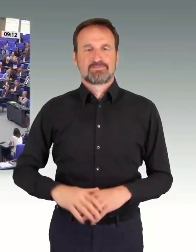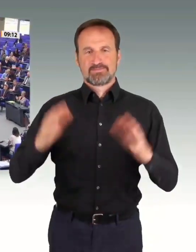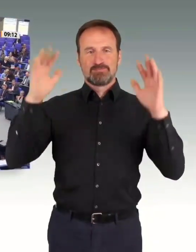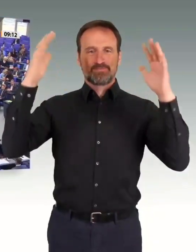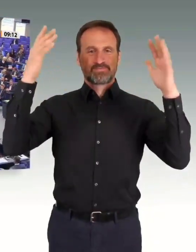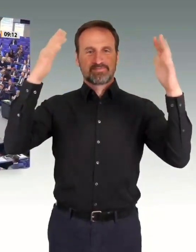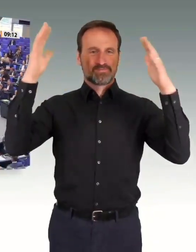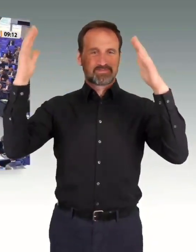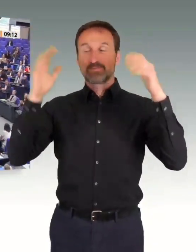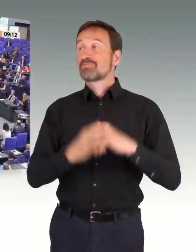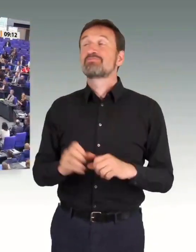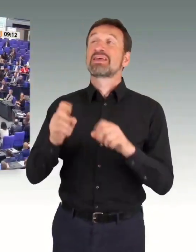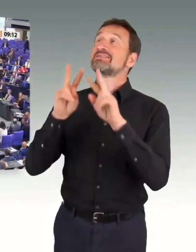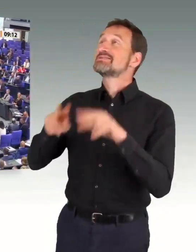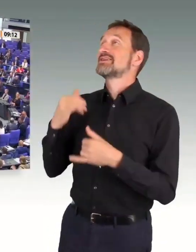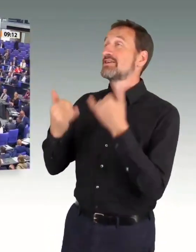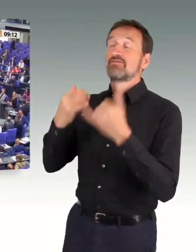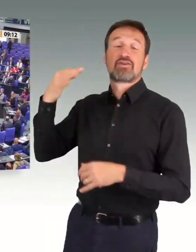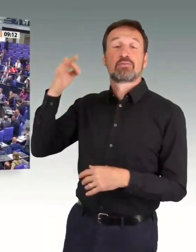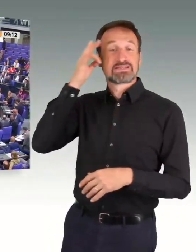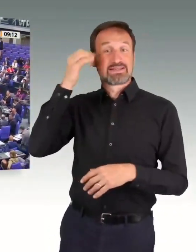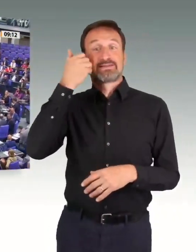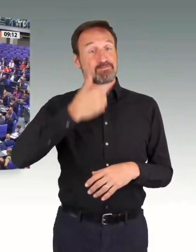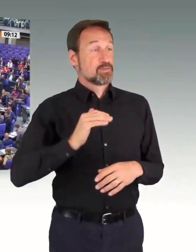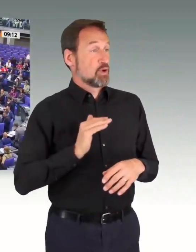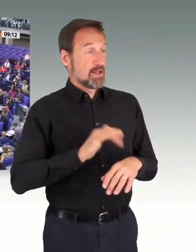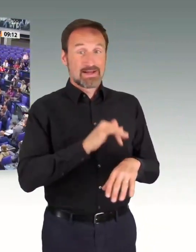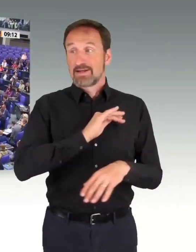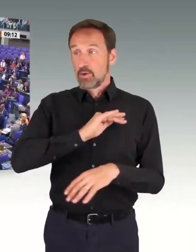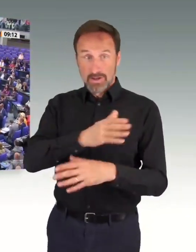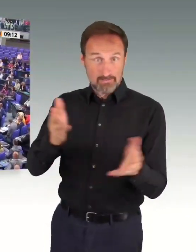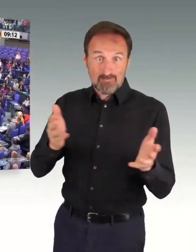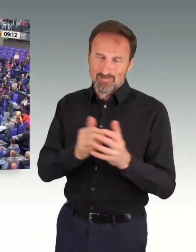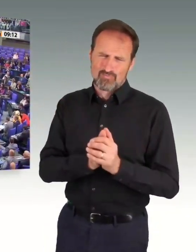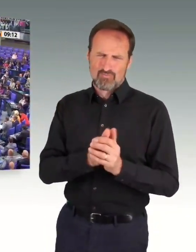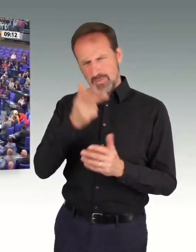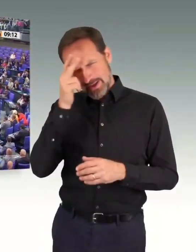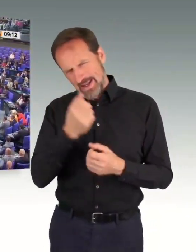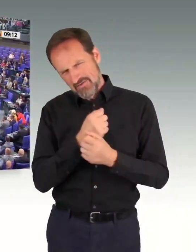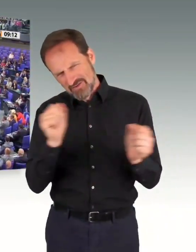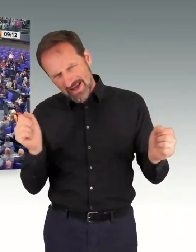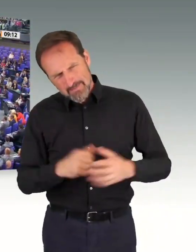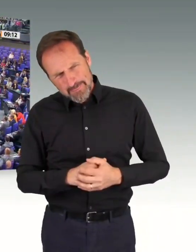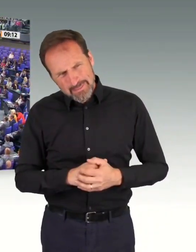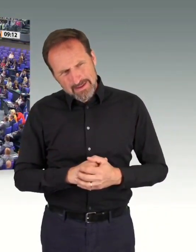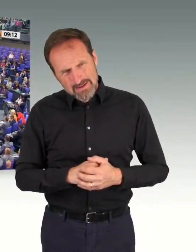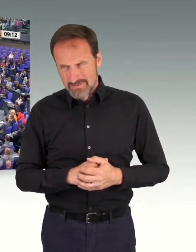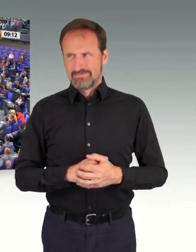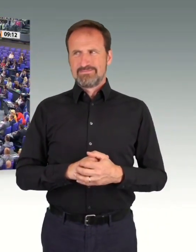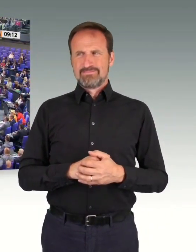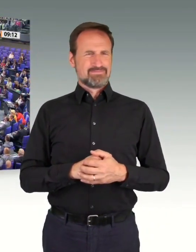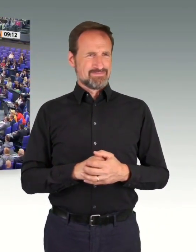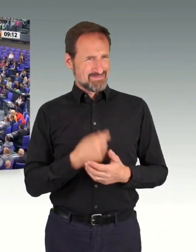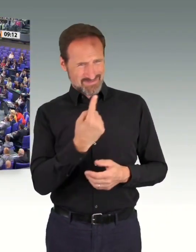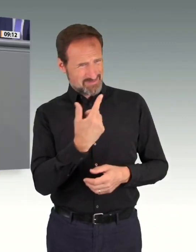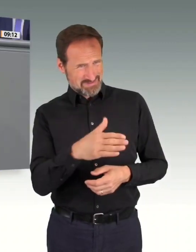Sehr geehrte Frau Präsidentin! Liebe Kolleginnen! Liebe Kollegen! Herr Frey, dass es Ihnen nicht peinlich ist, hier im Hohen Haus